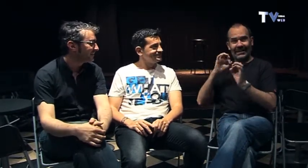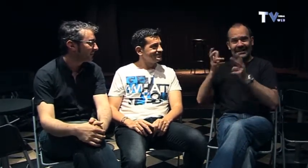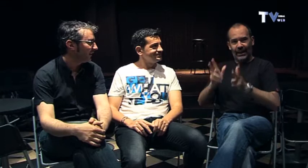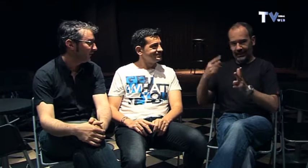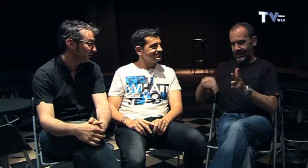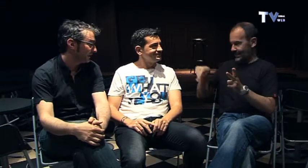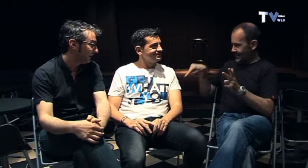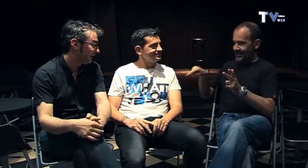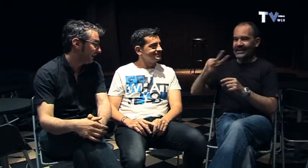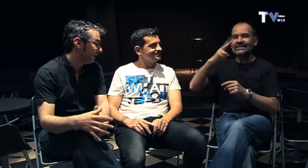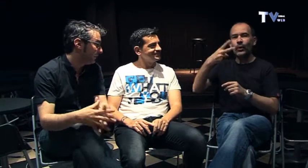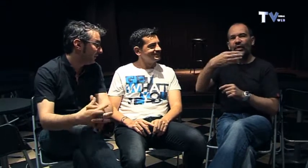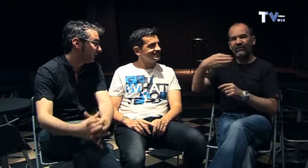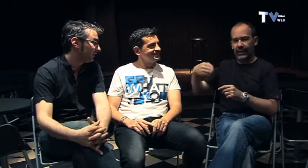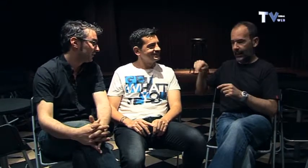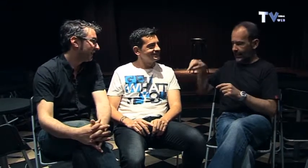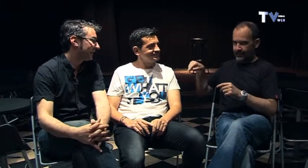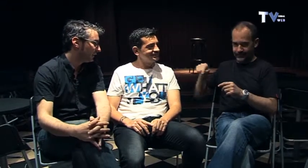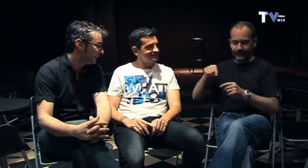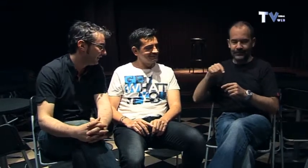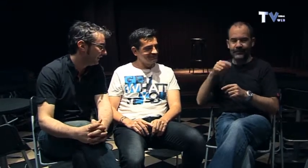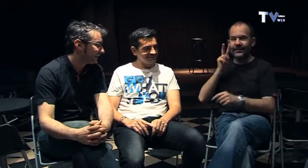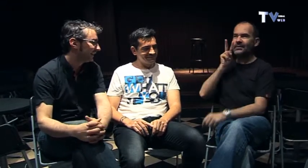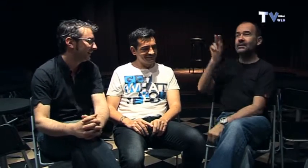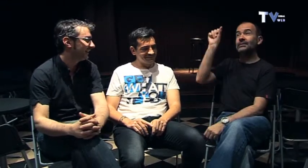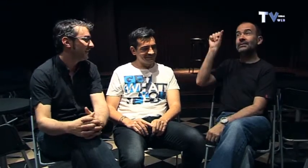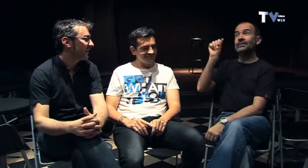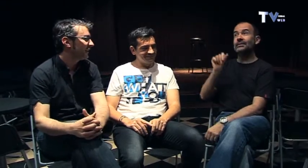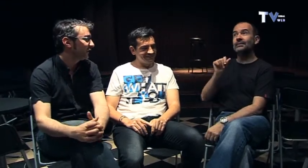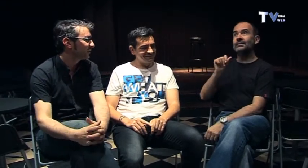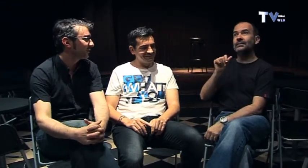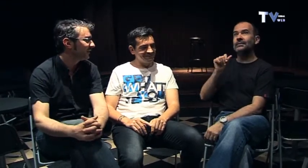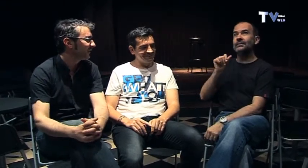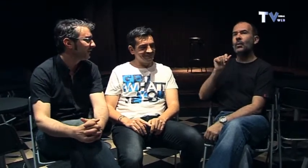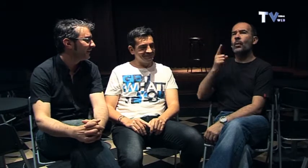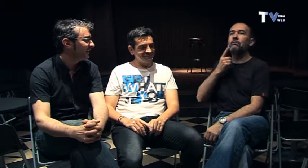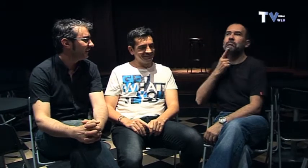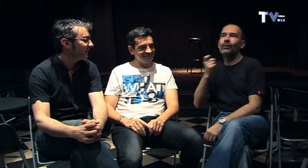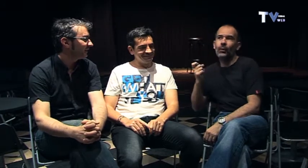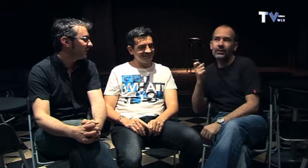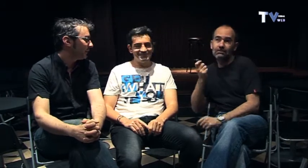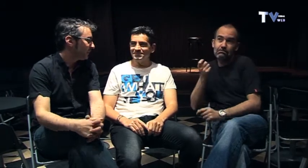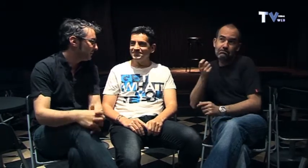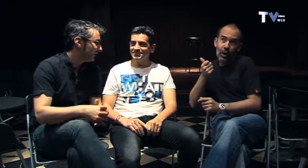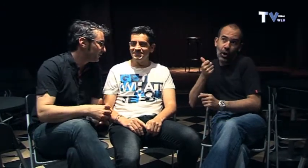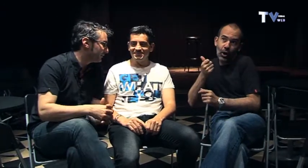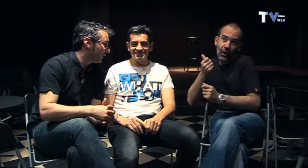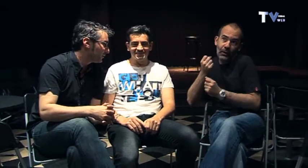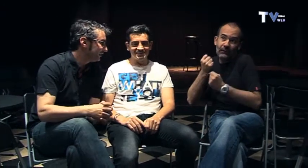yo estaba en el público estaba en la segunda fila exactamente y yo estoy viviendo y yo estoy viviendo mía aprovecho para hacer una pregunta